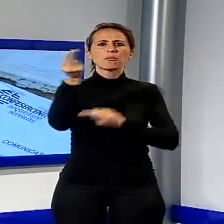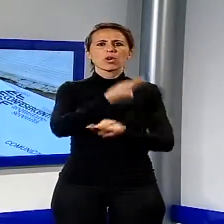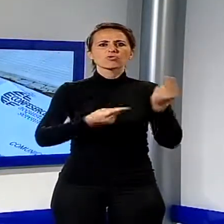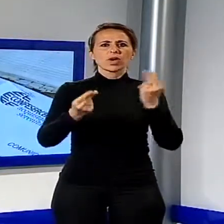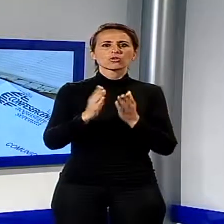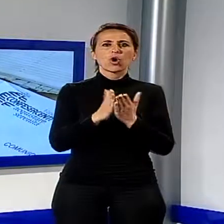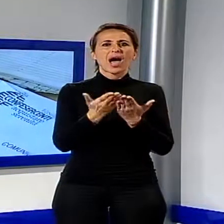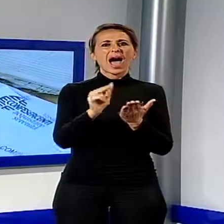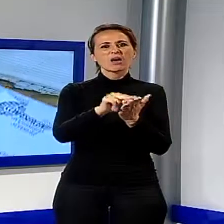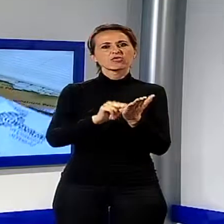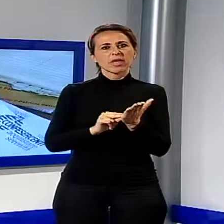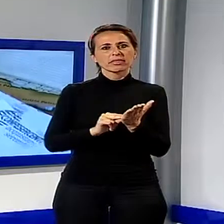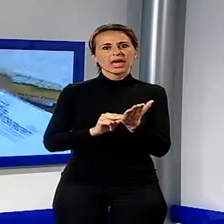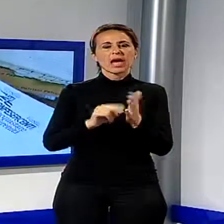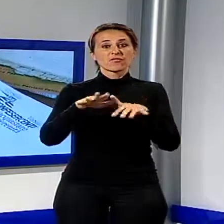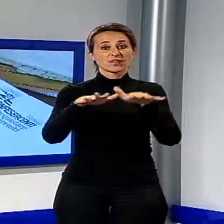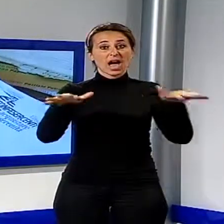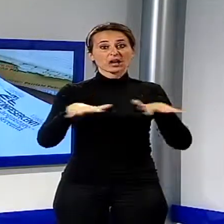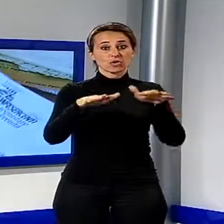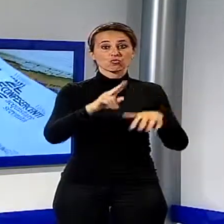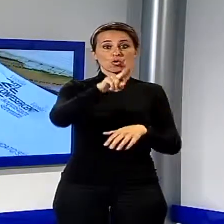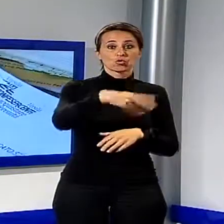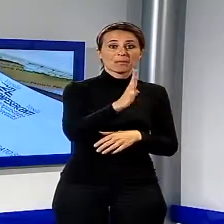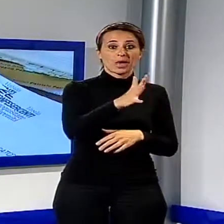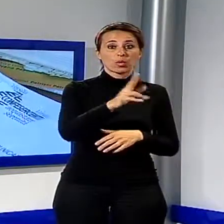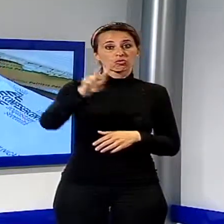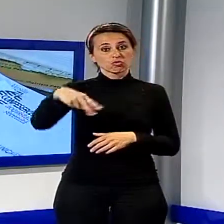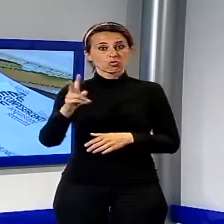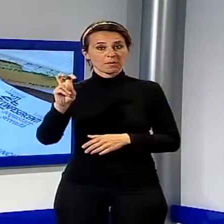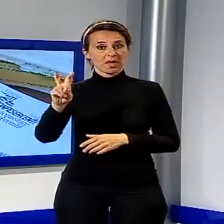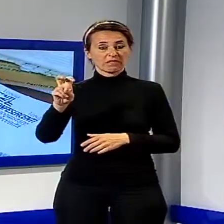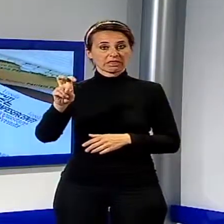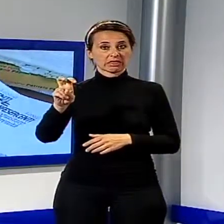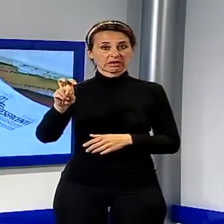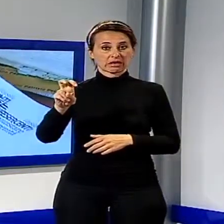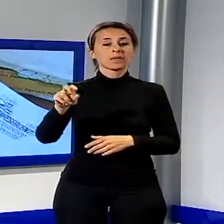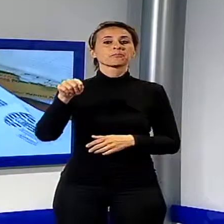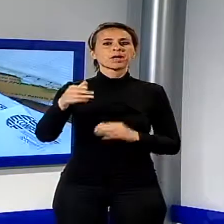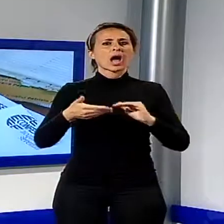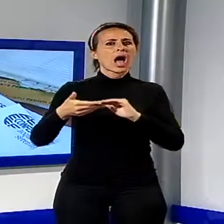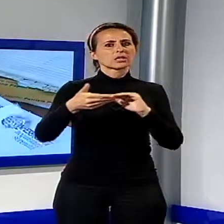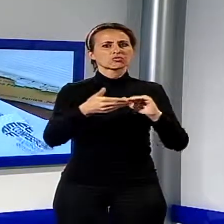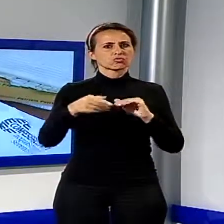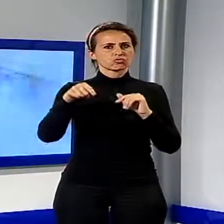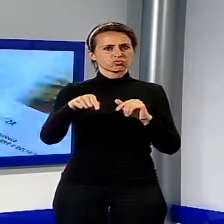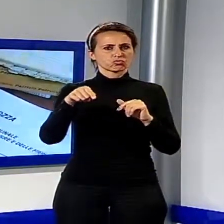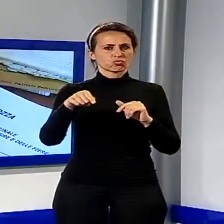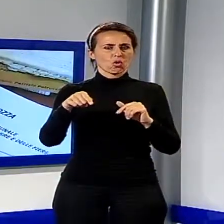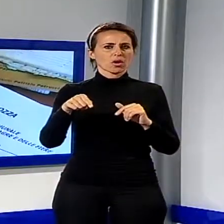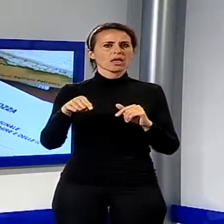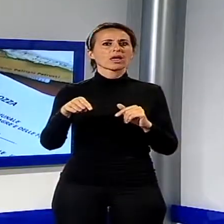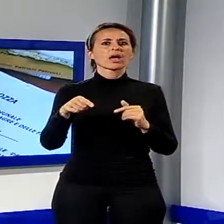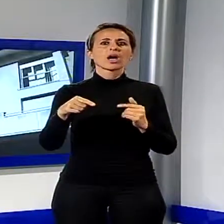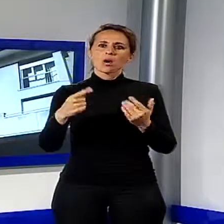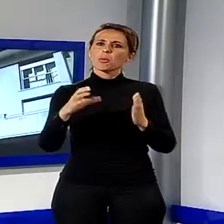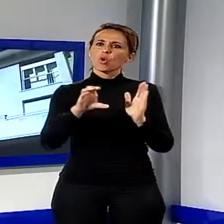2015-2020, il documento elaborato dall'associazione presieduta da Esmeralda Giampaoli, presentato pubblicamente in